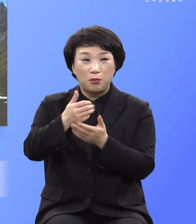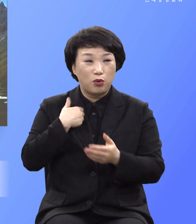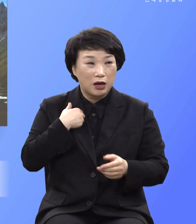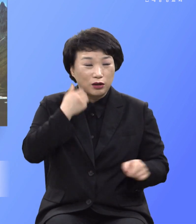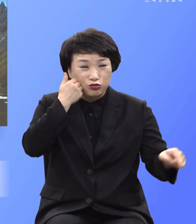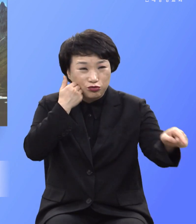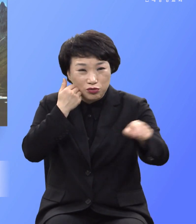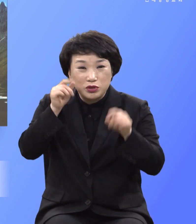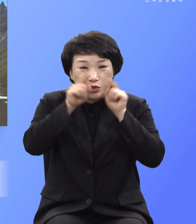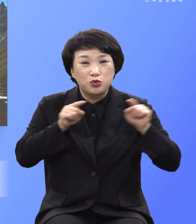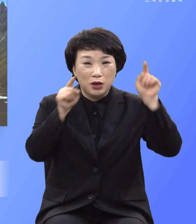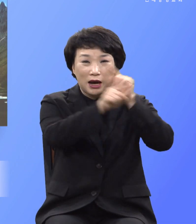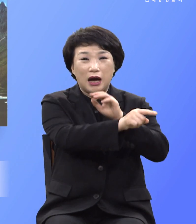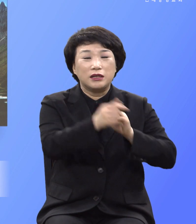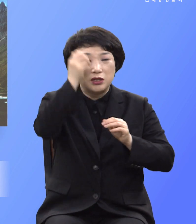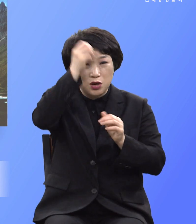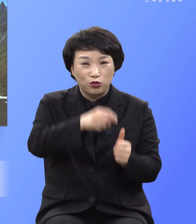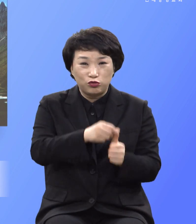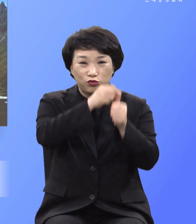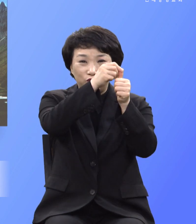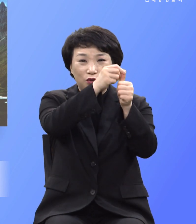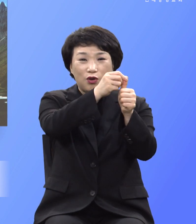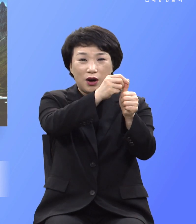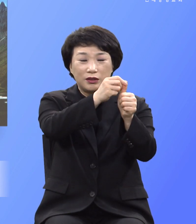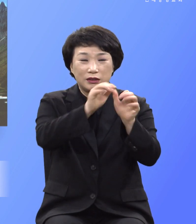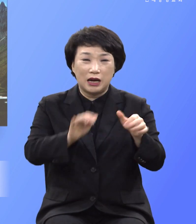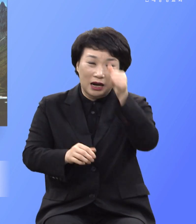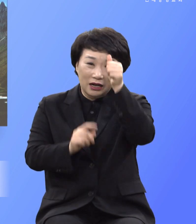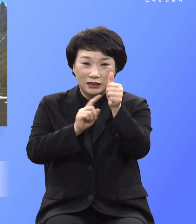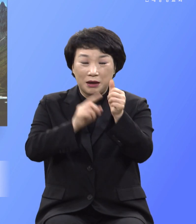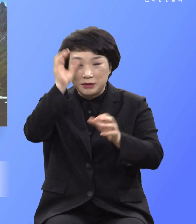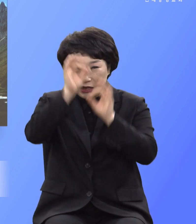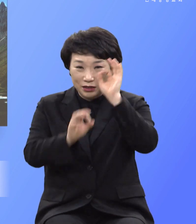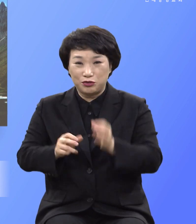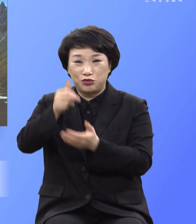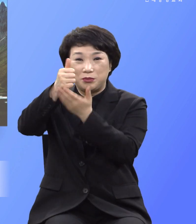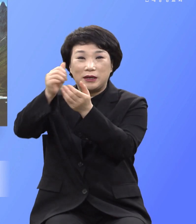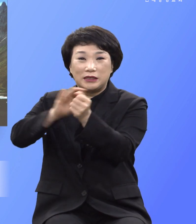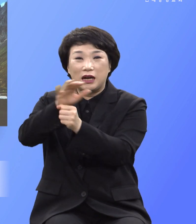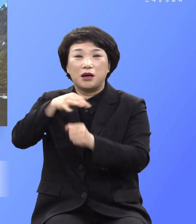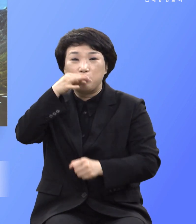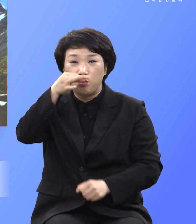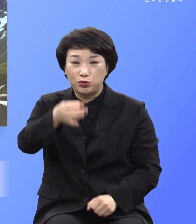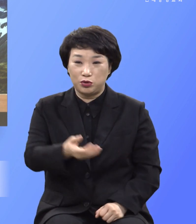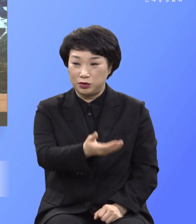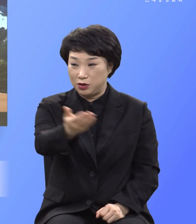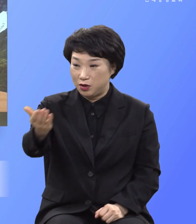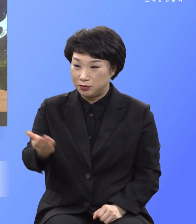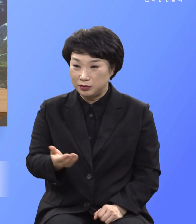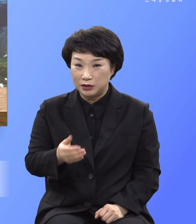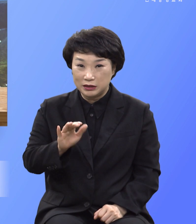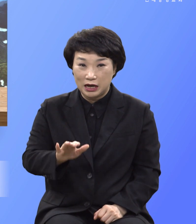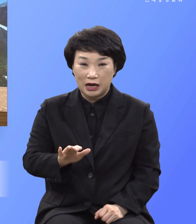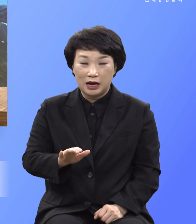영혼 살리는 아담을 찾으시는 주님의 애절한 사랑의 목소리가 여러분의 삶